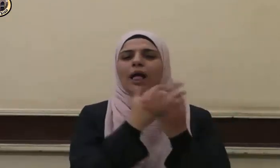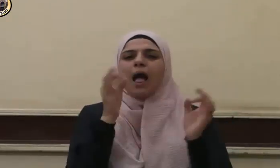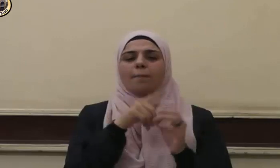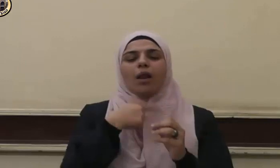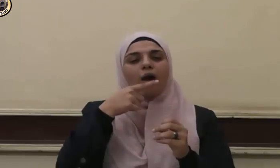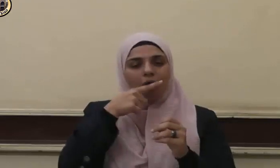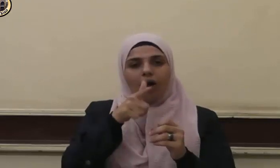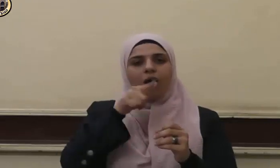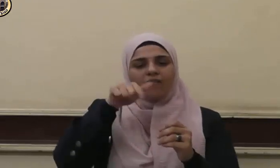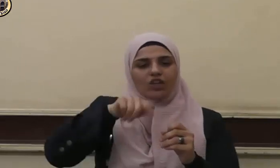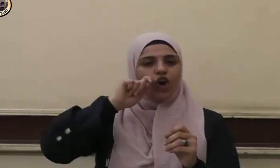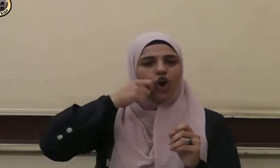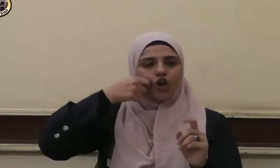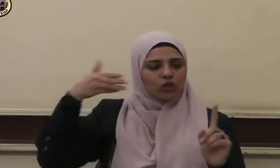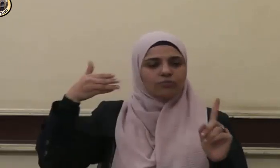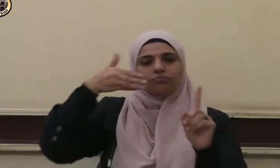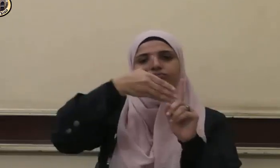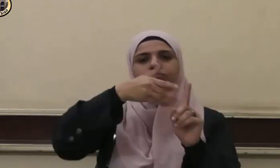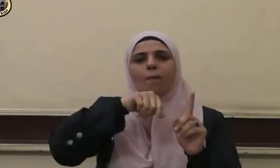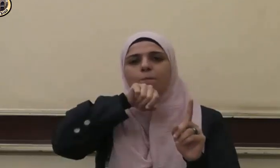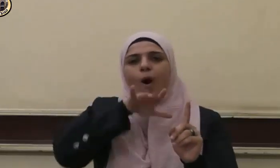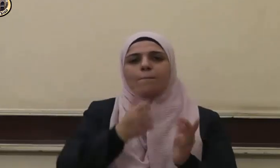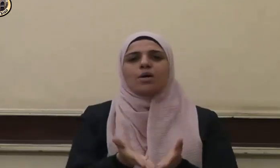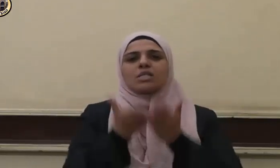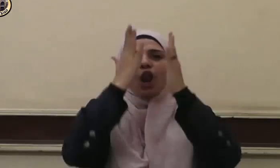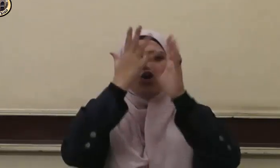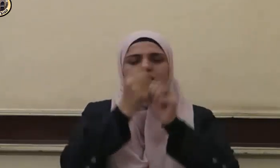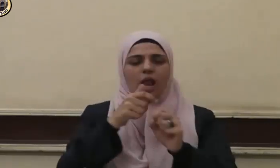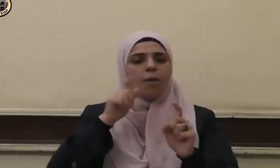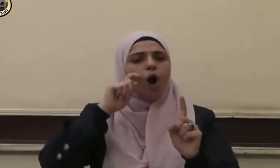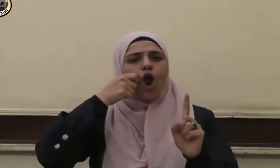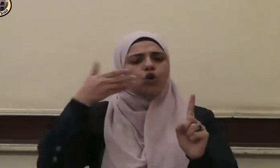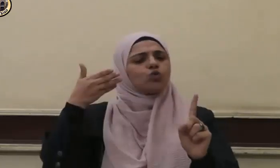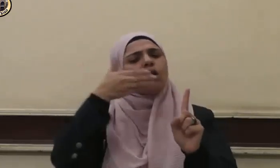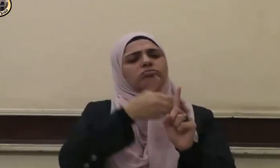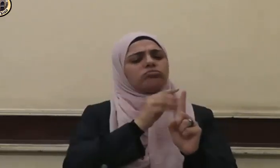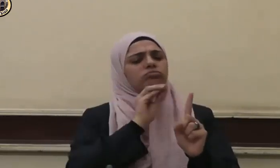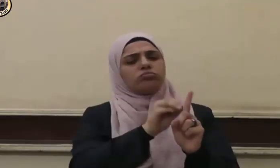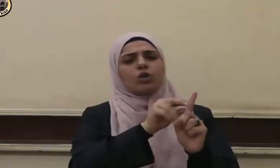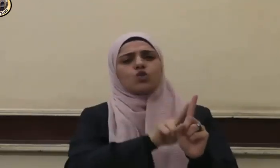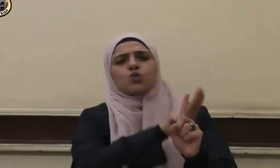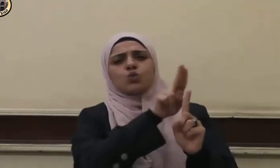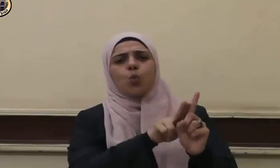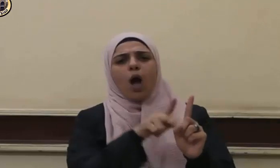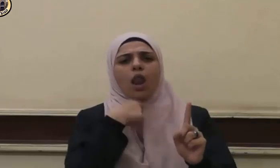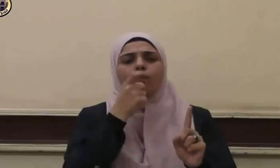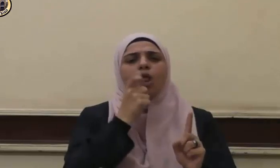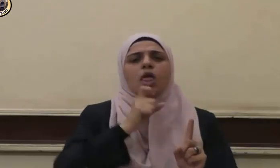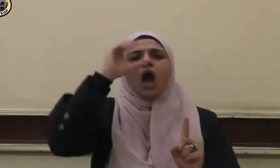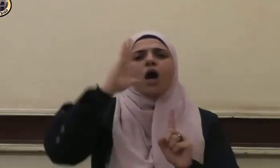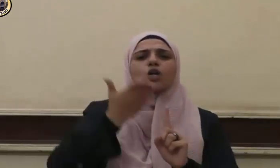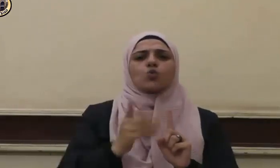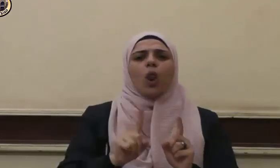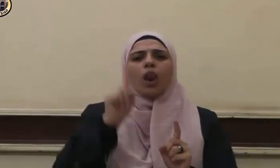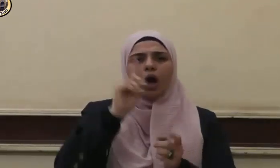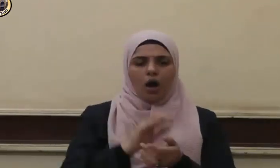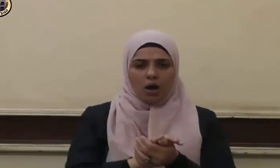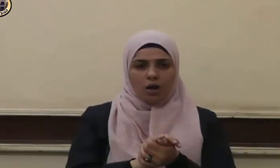فقد جاء رجل إلى النبي صلى الله عليه وسلم فقال يا رسول الله